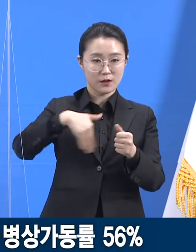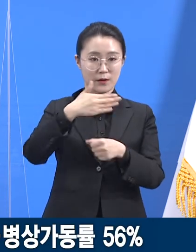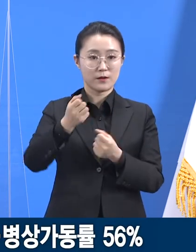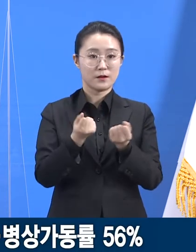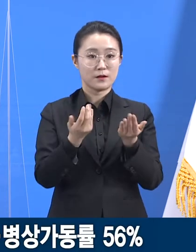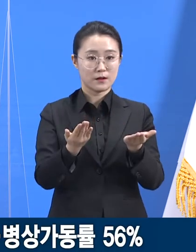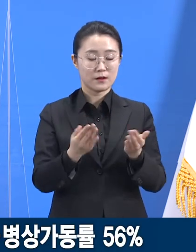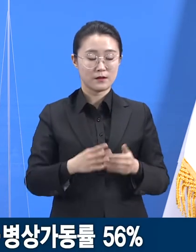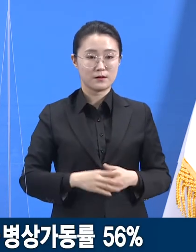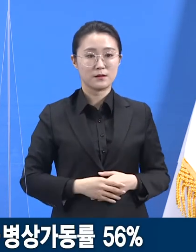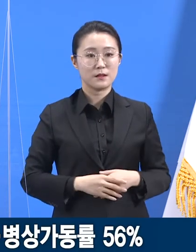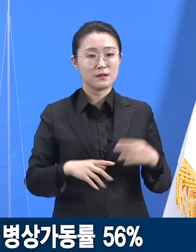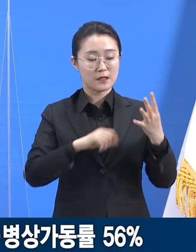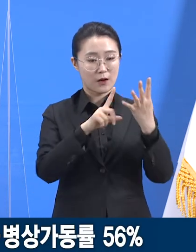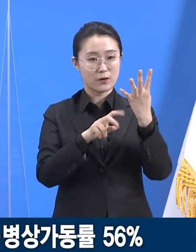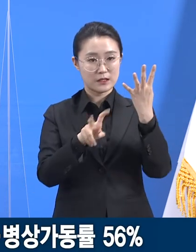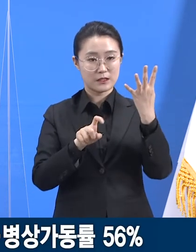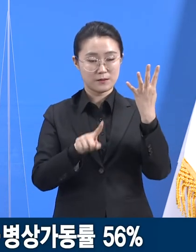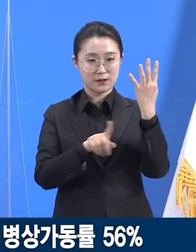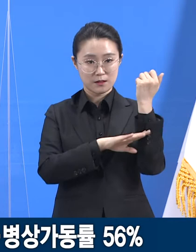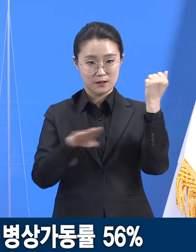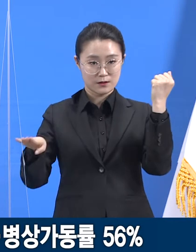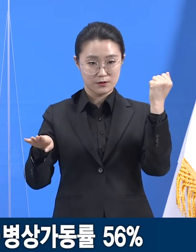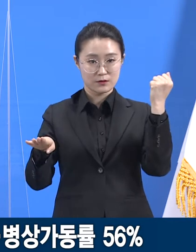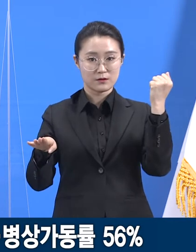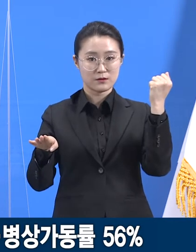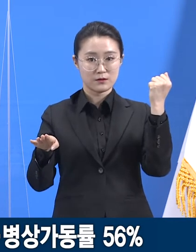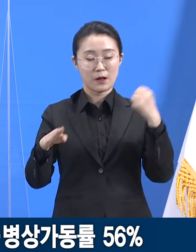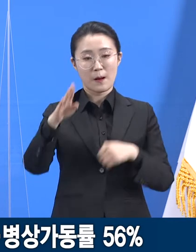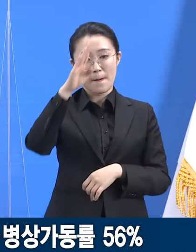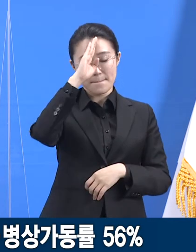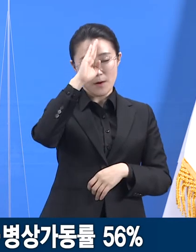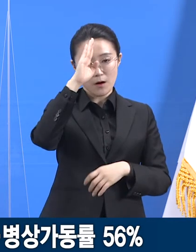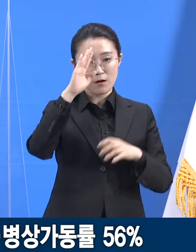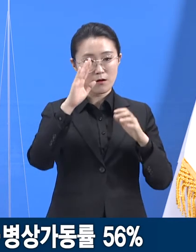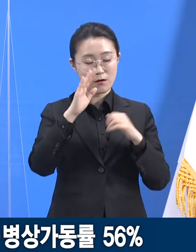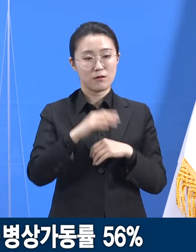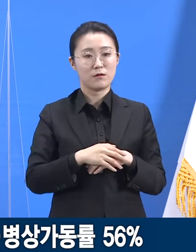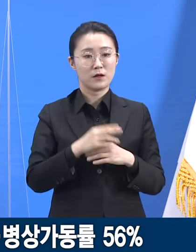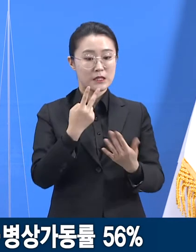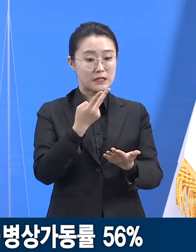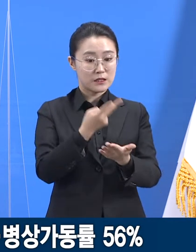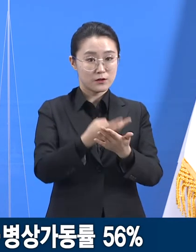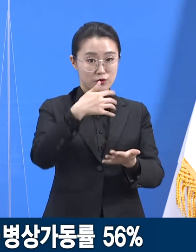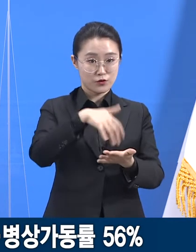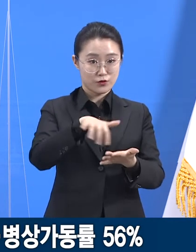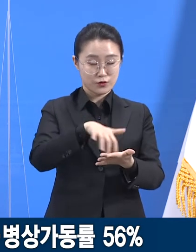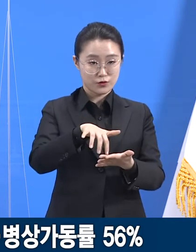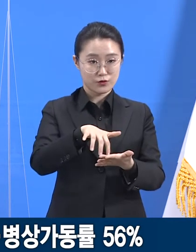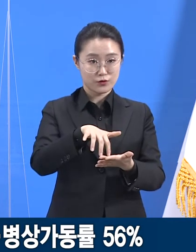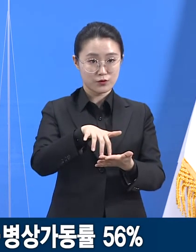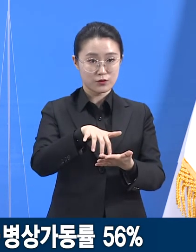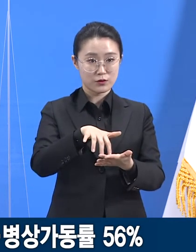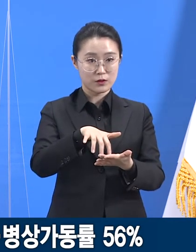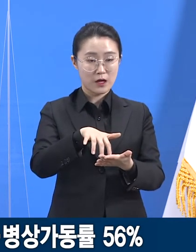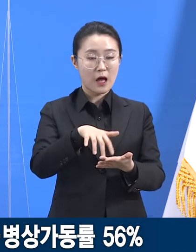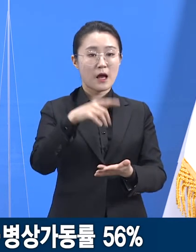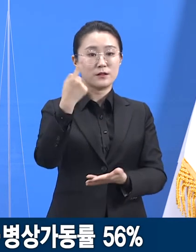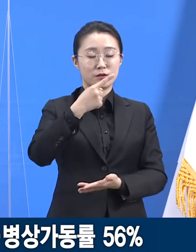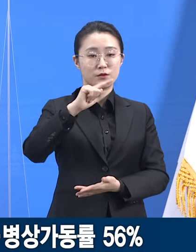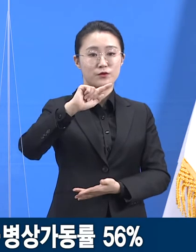21일 20시 기준 일반과 중증환자 병상을 합한 도내 의료기관 확보 병상은 총 1